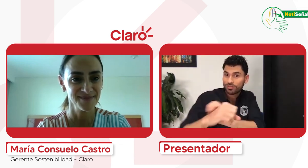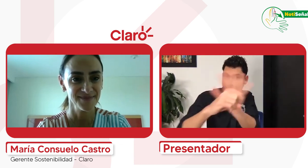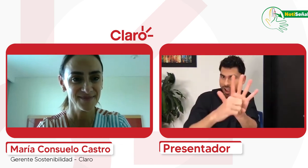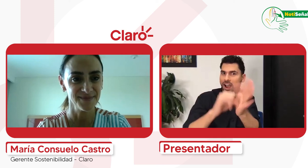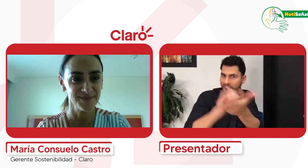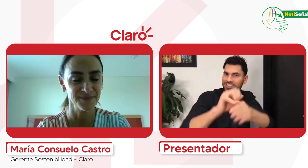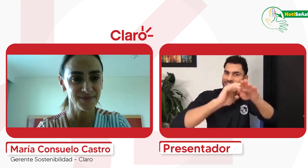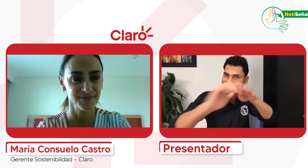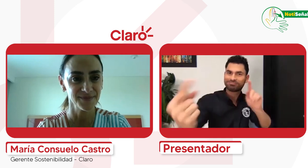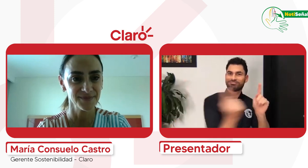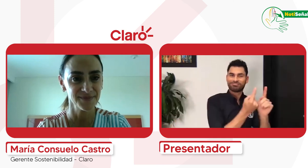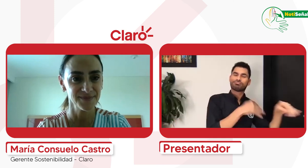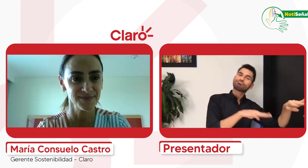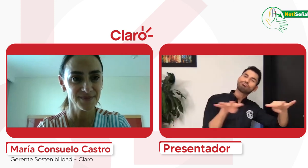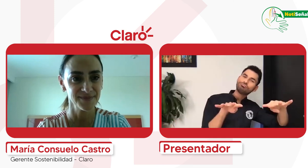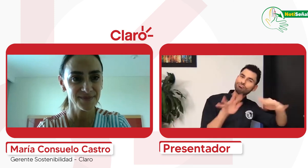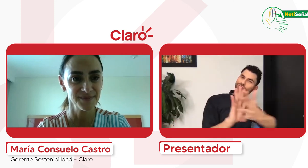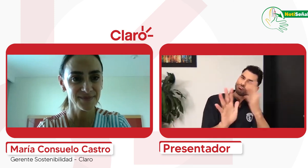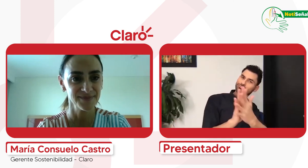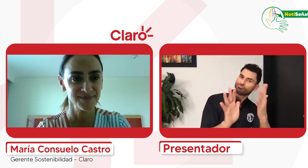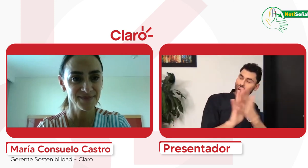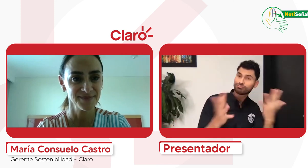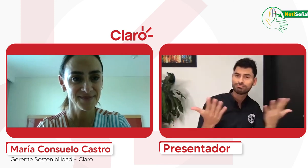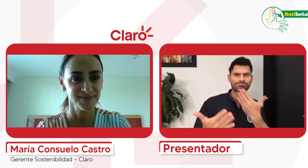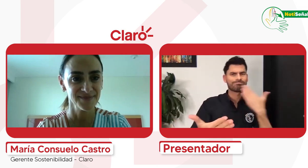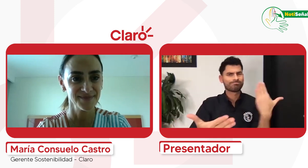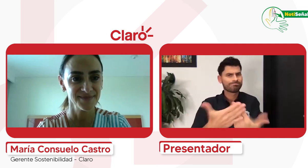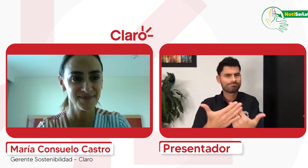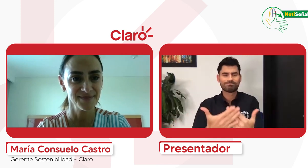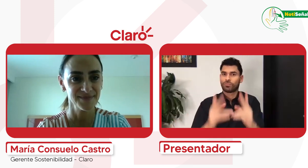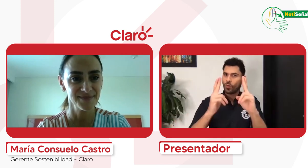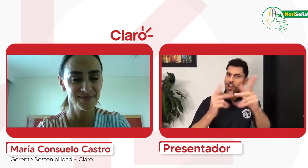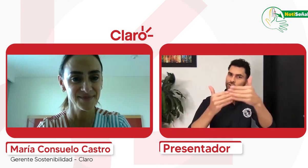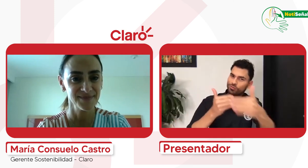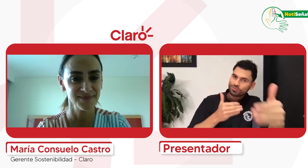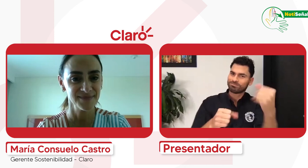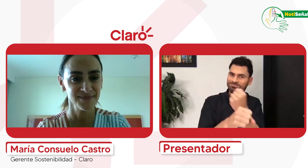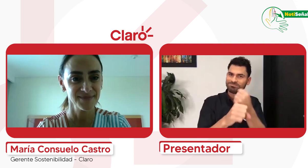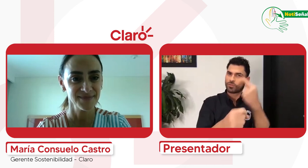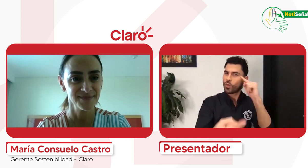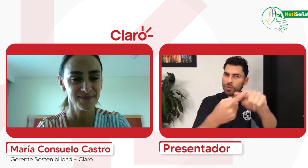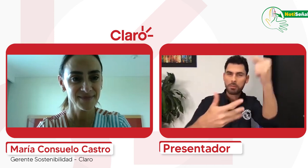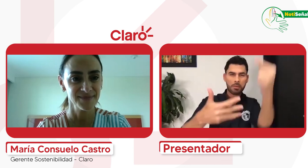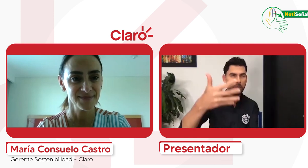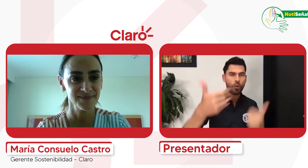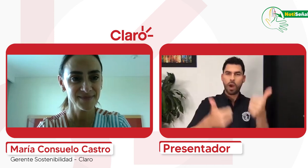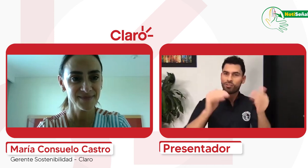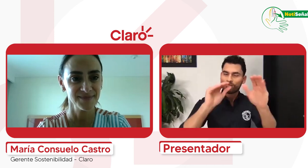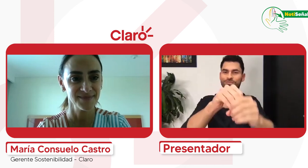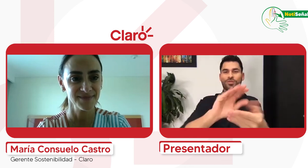en este envío. Y sabemos que Noticieniales trabaja por ellos. Gracias a todas las personas que nos ven. Pues, seguimos